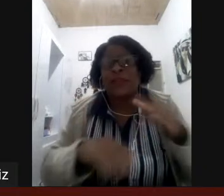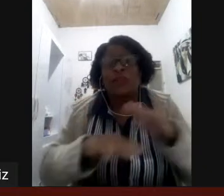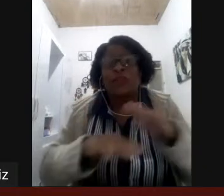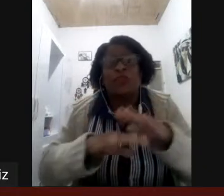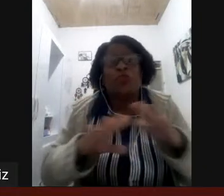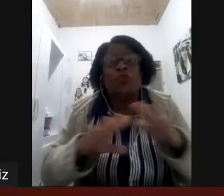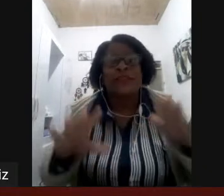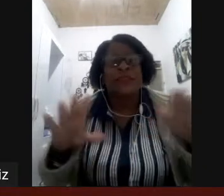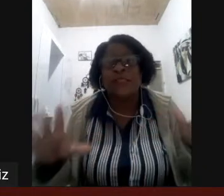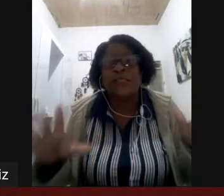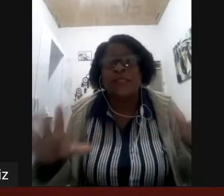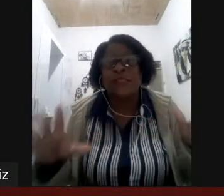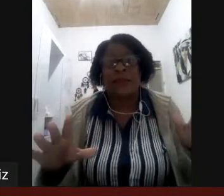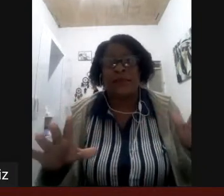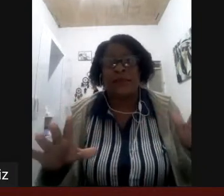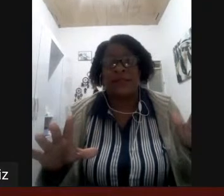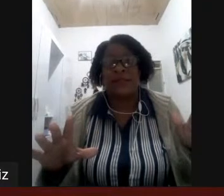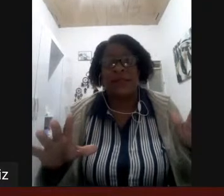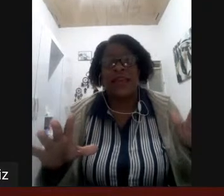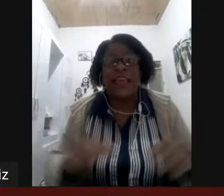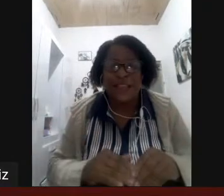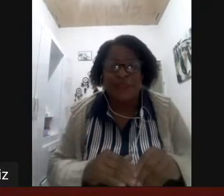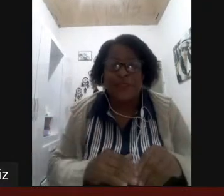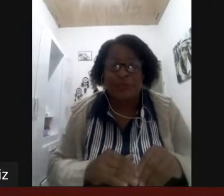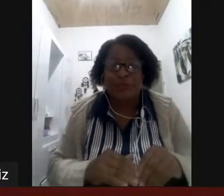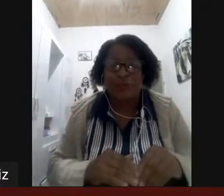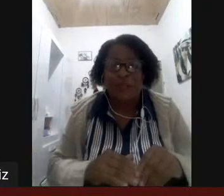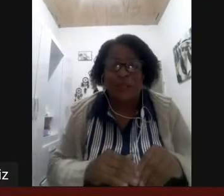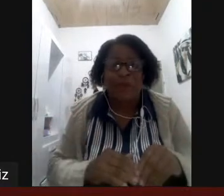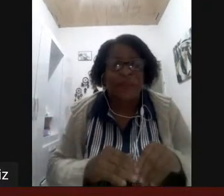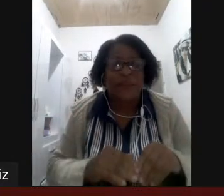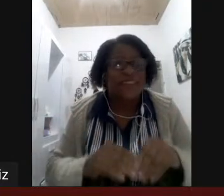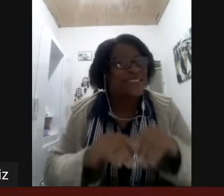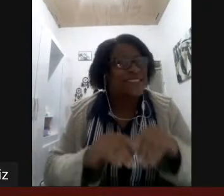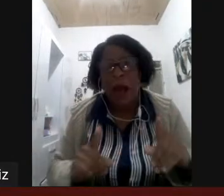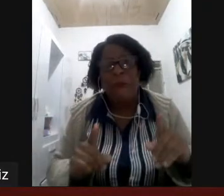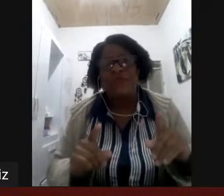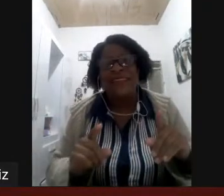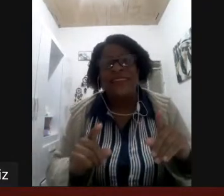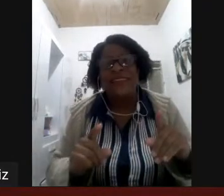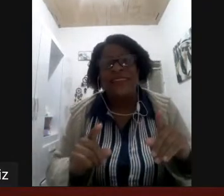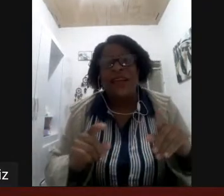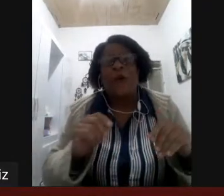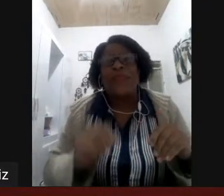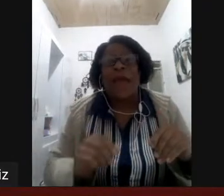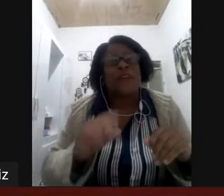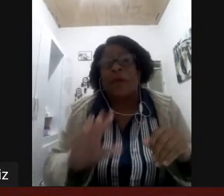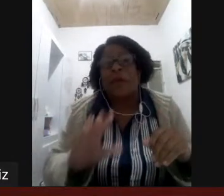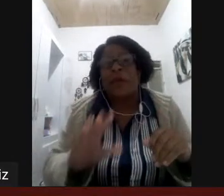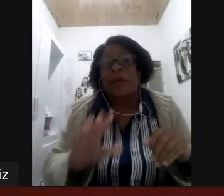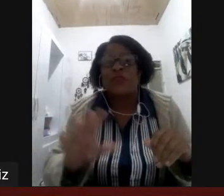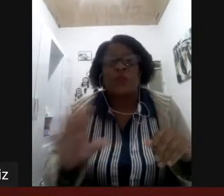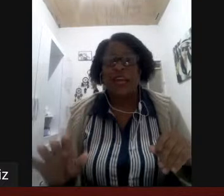todas as disciplinas isso é função do intérprete não o intérprete é apenas o mediador